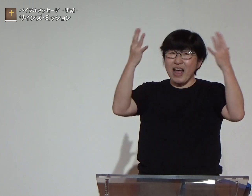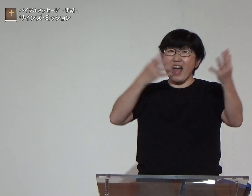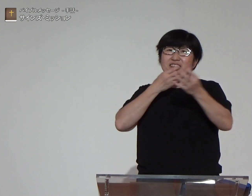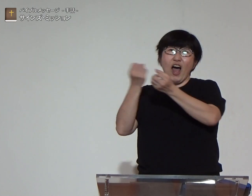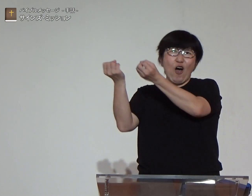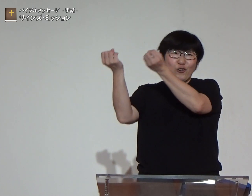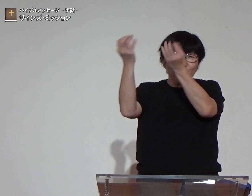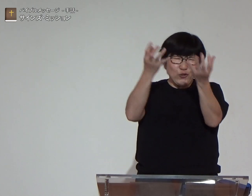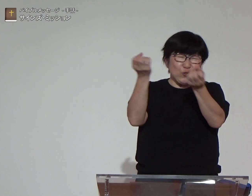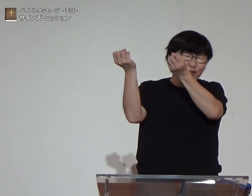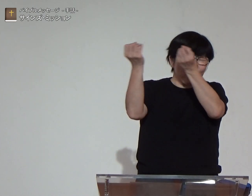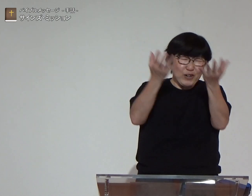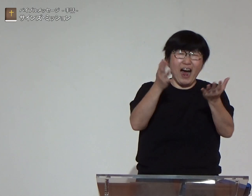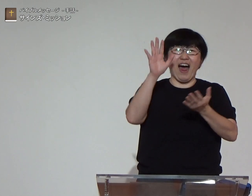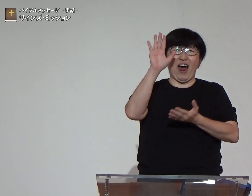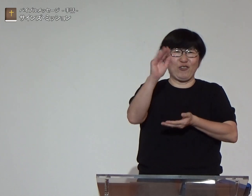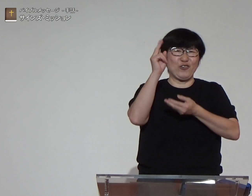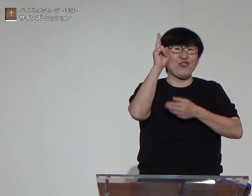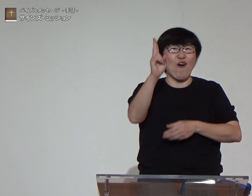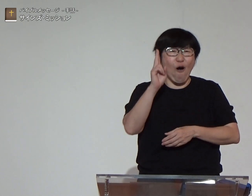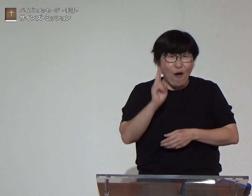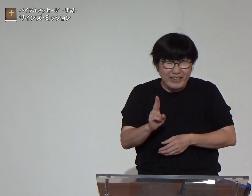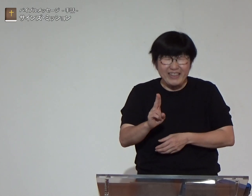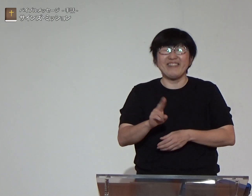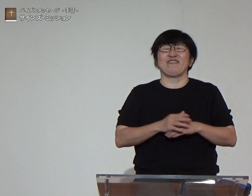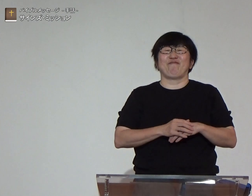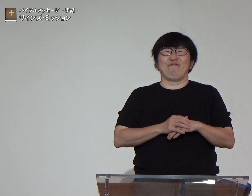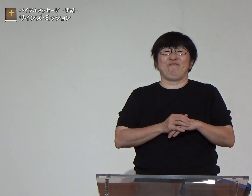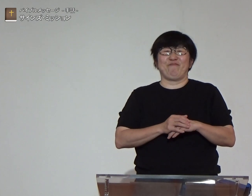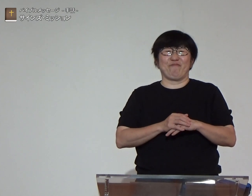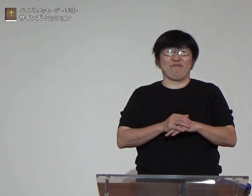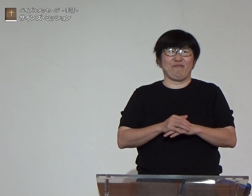神様からの豊かな祝福がありますように